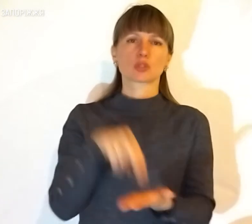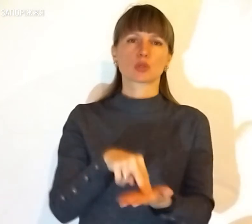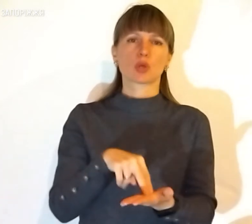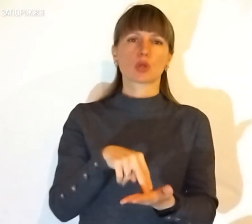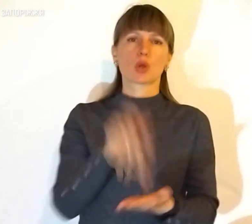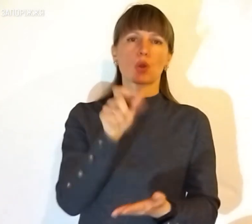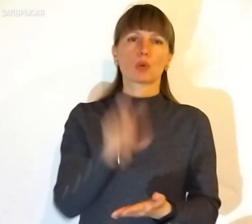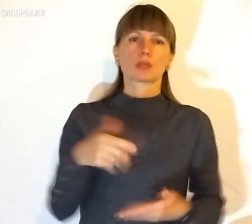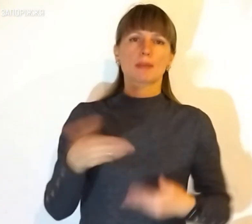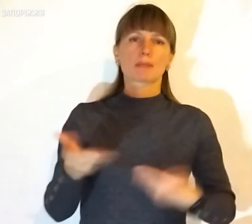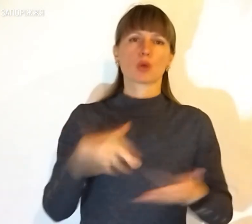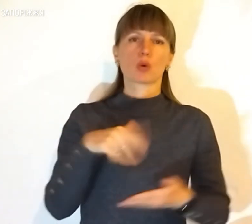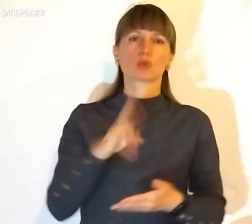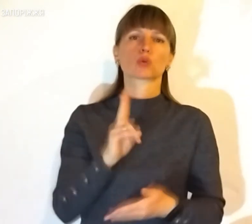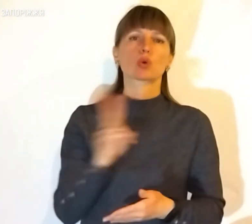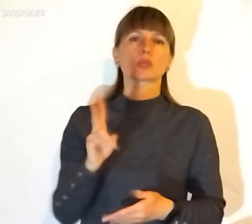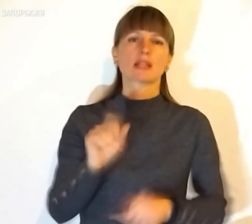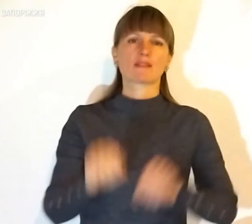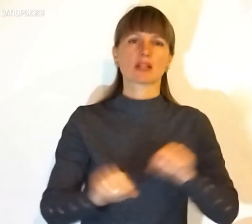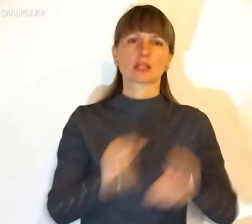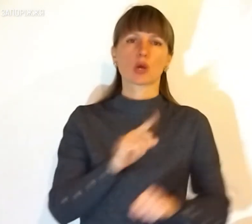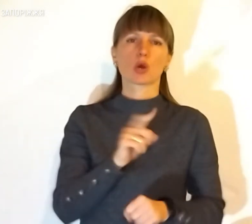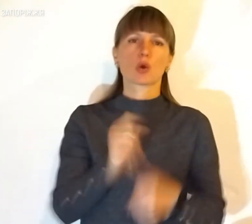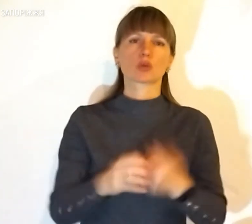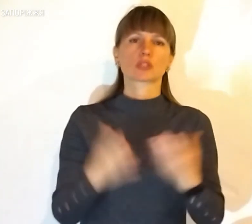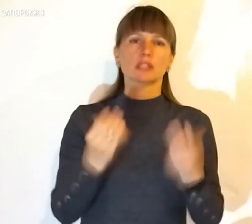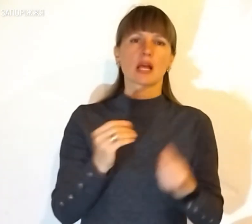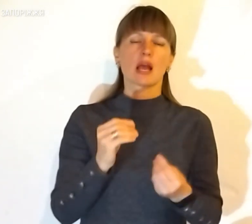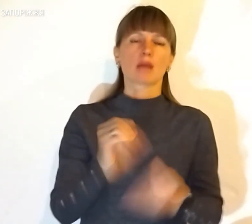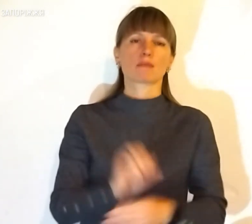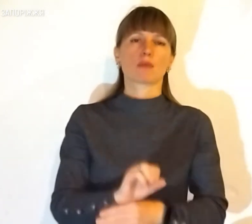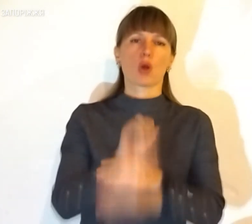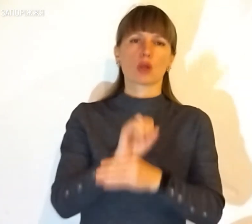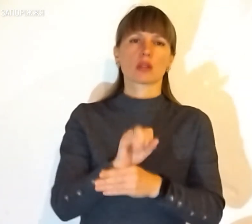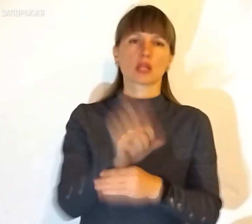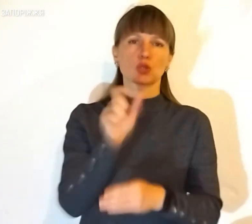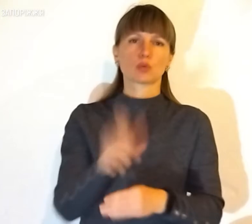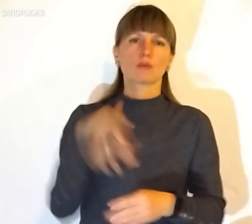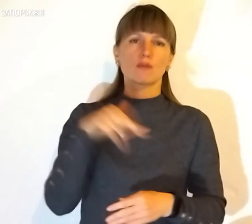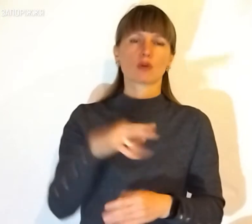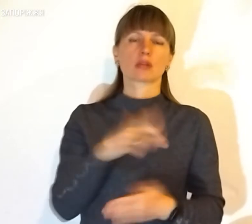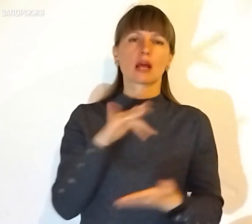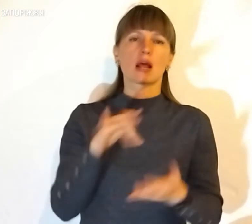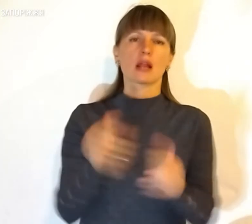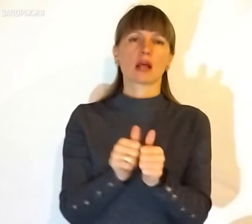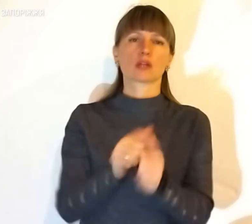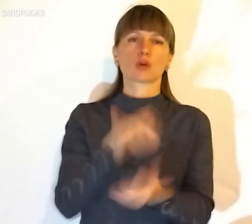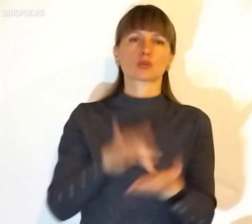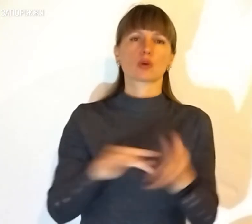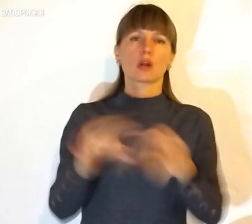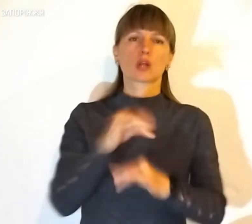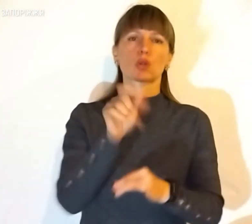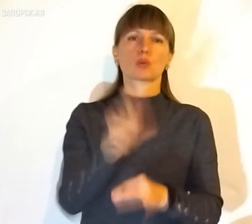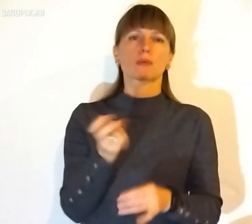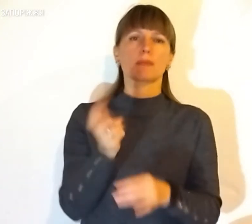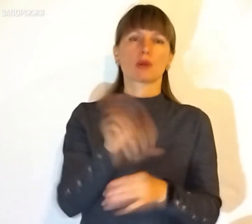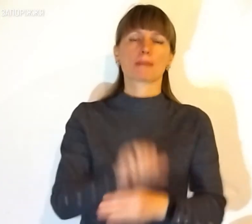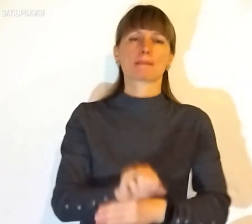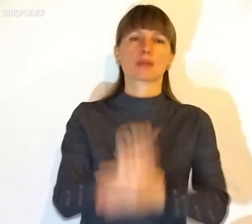люди пішки ходять, хтось на велосипеді. Кожен день акції протесту відбуваються біля міськради. Люди збираються, пастують